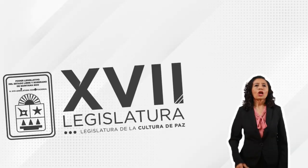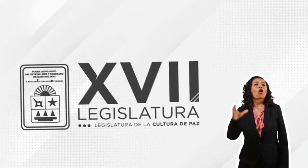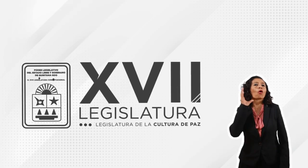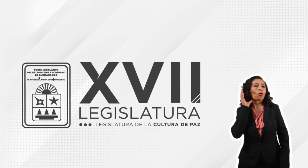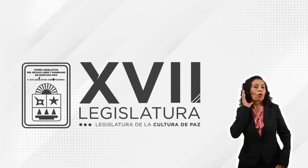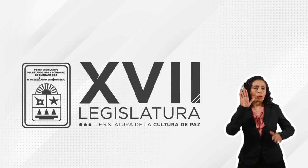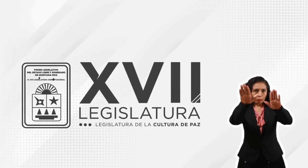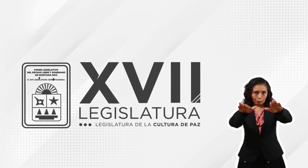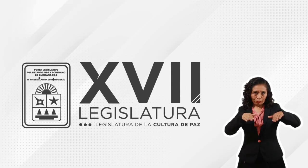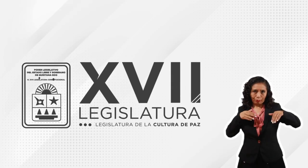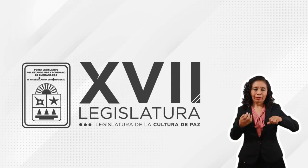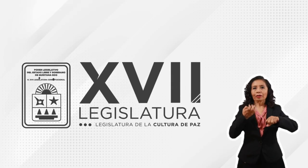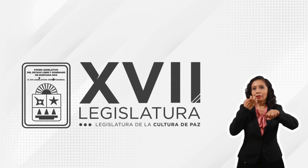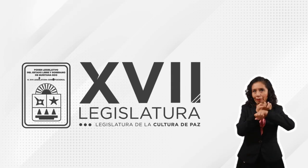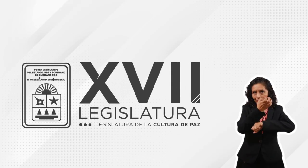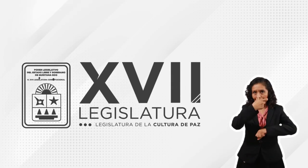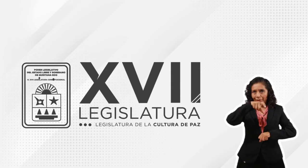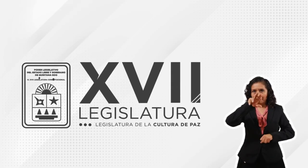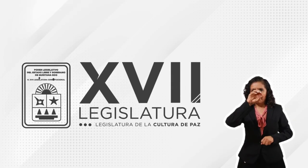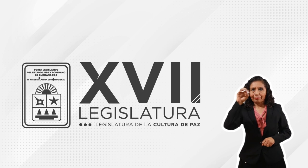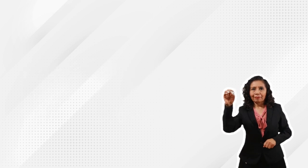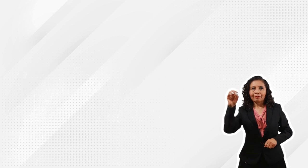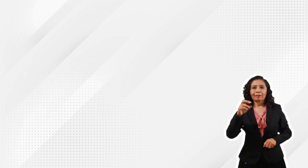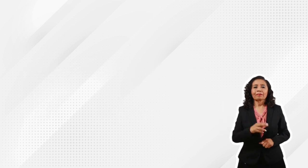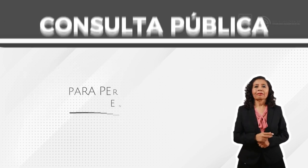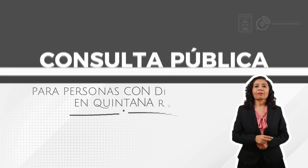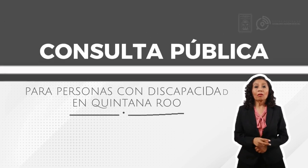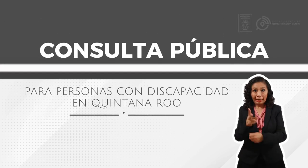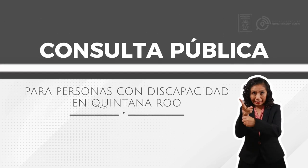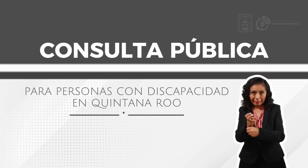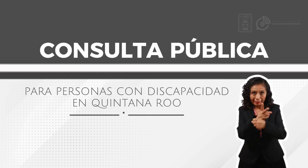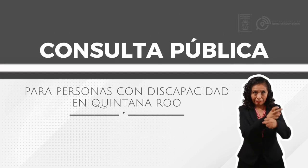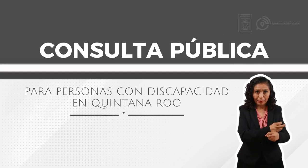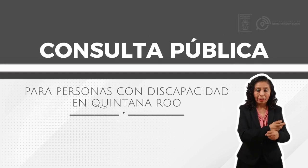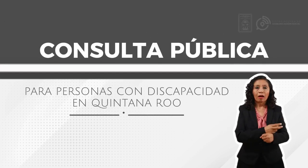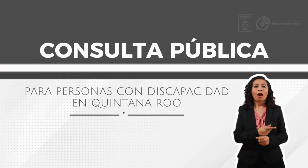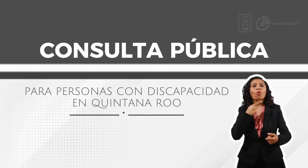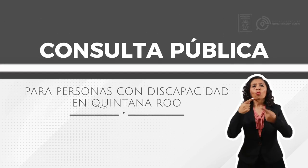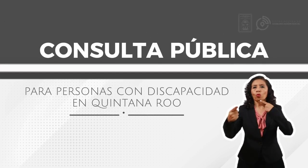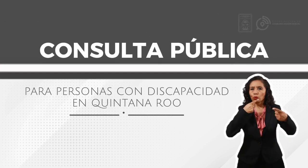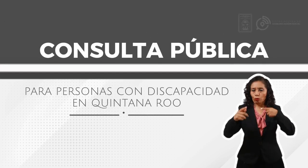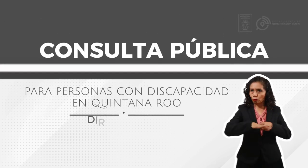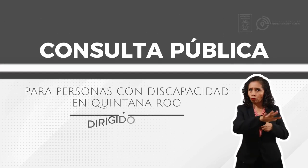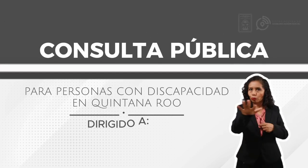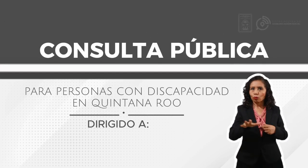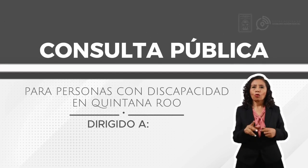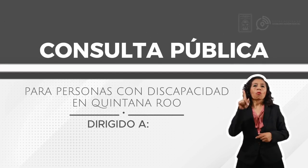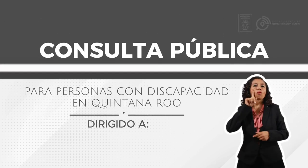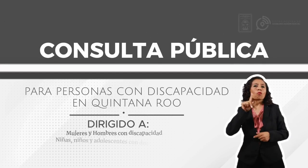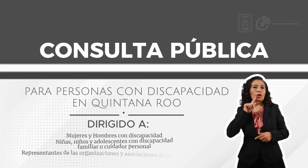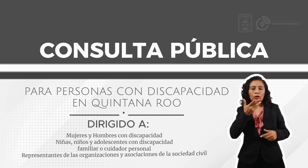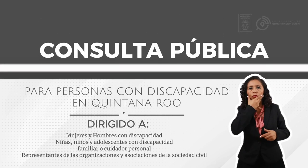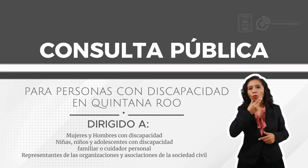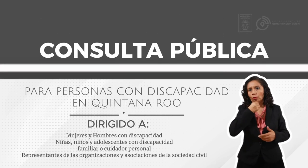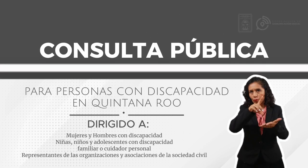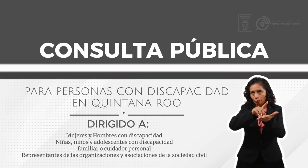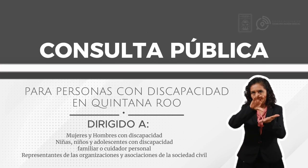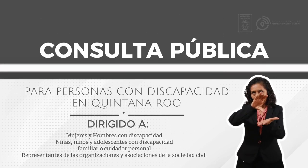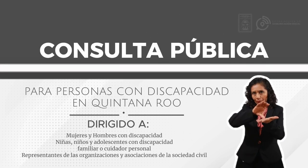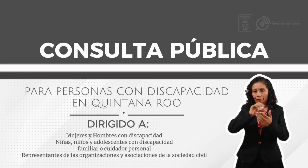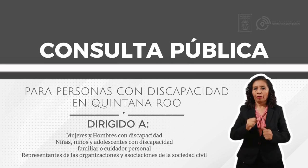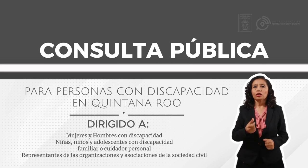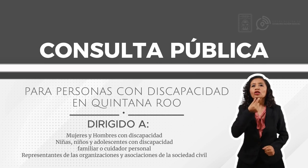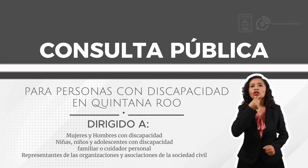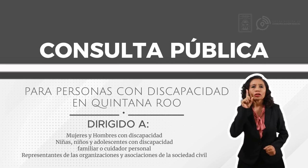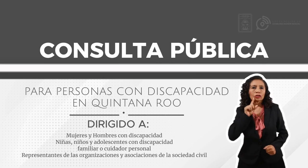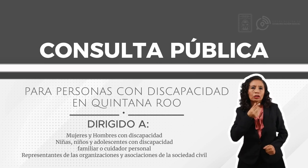La 17ª Legislatura del Estado de Quintana Roo convoca a una consulta pública dirigida a mujeres y hombres con discapacidad,